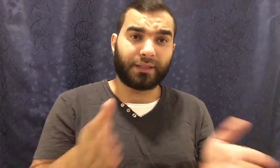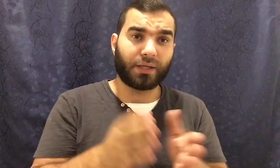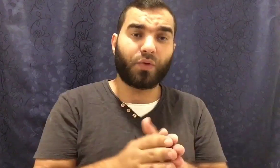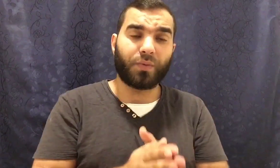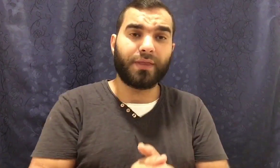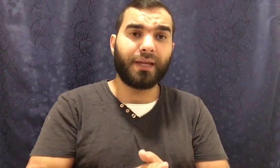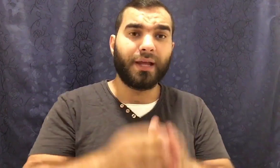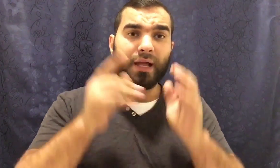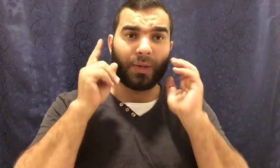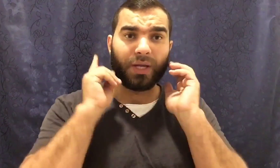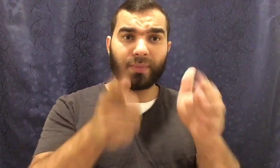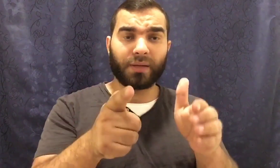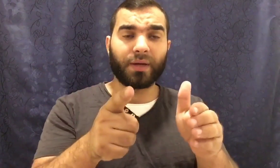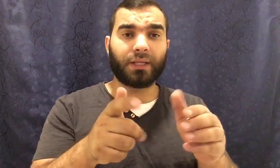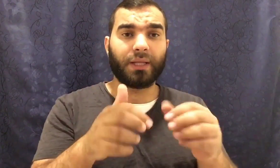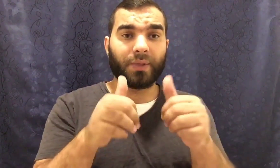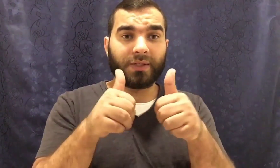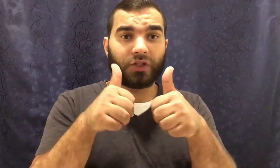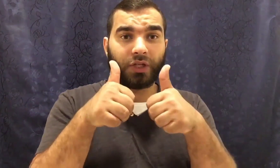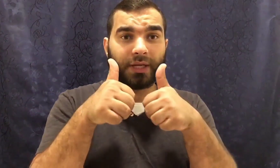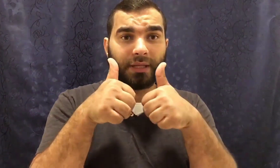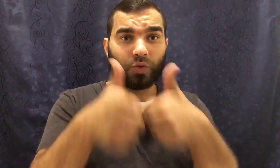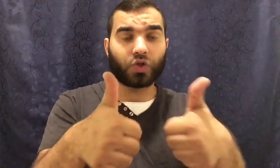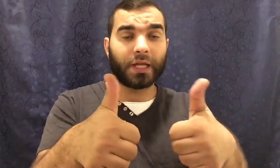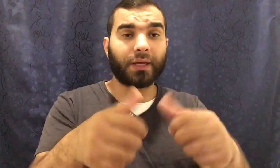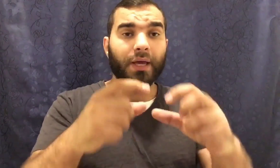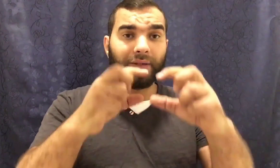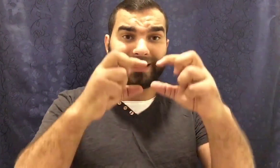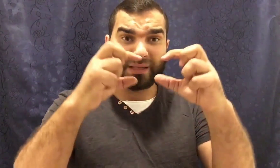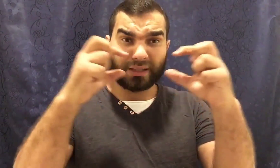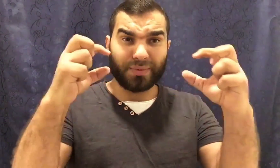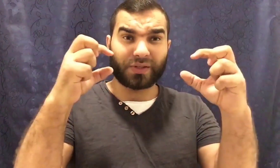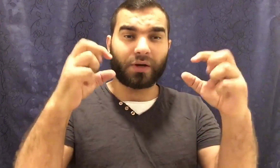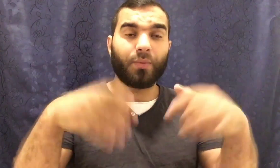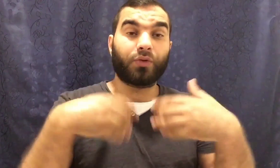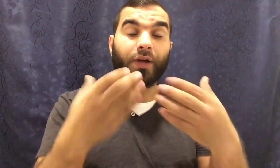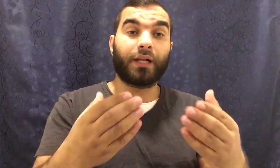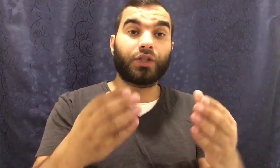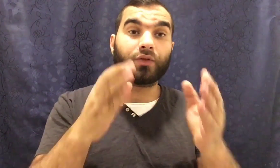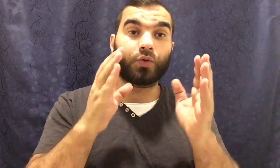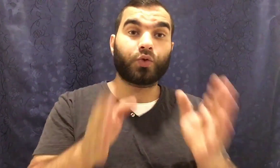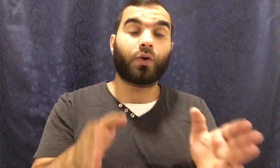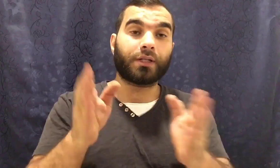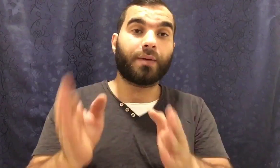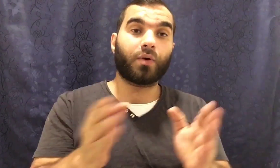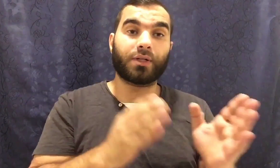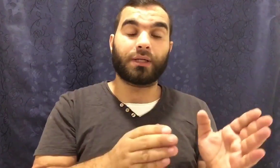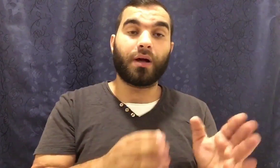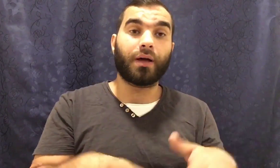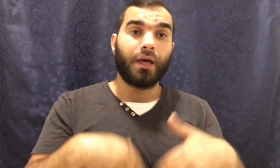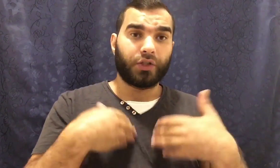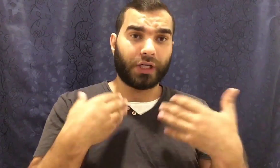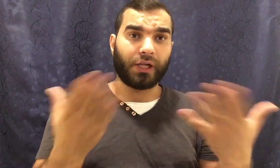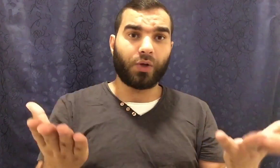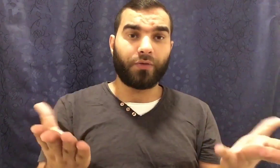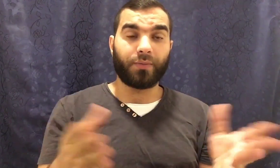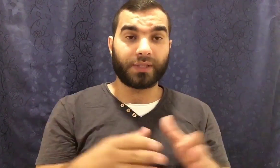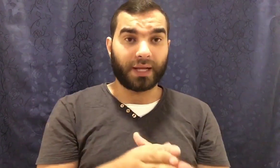هتعجبكم جدا لو عجبك المقطع ده ما تنساش انك انت تدوس لايك تضغط سبسكرايب وتفعل جرس وبنشره اصحابك واصدقائك جعل الله في ميزان